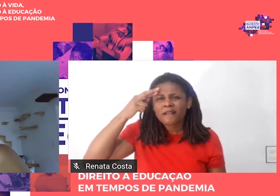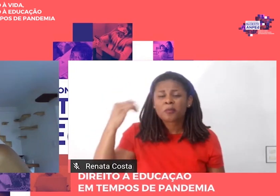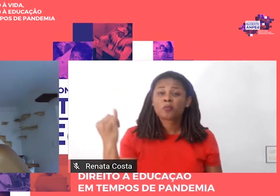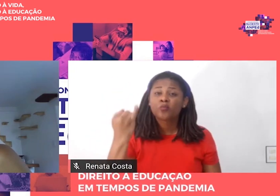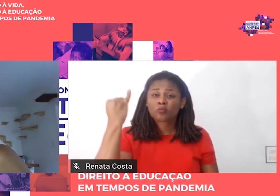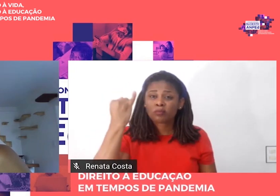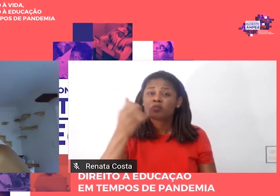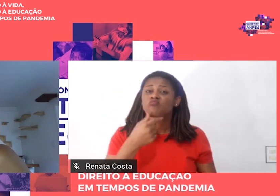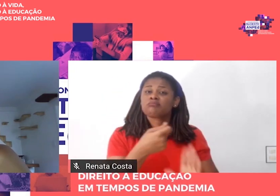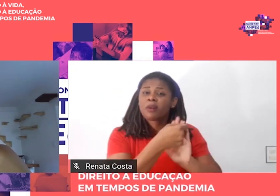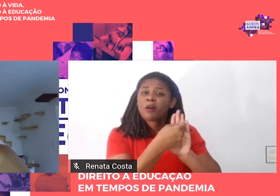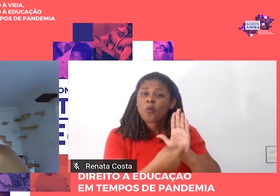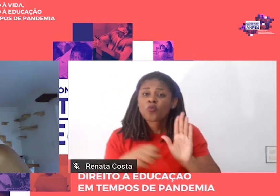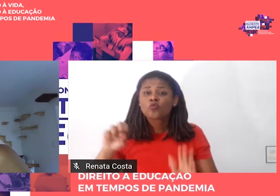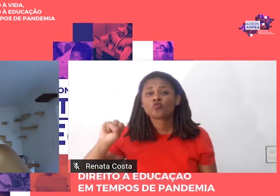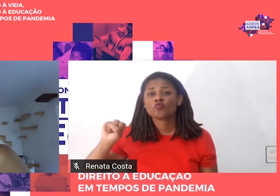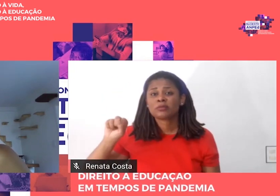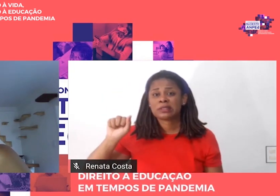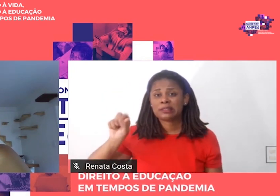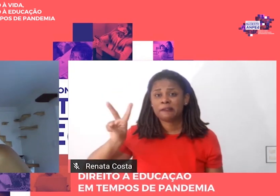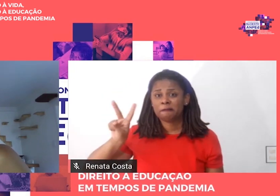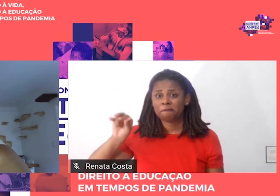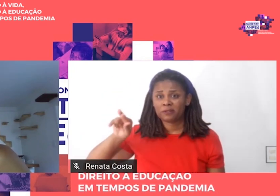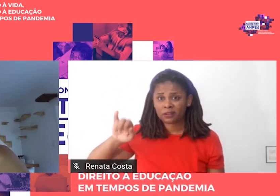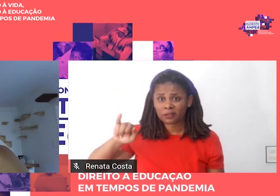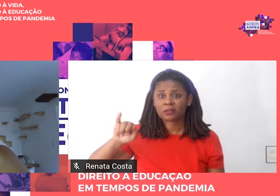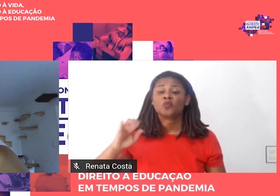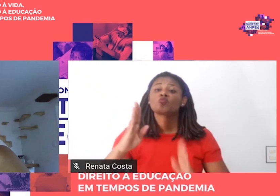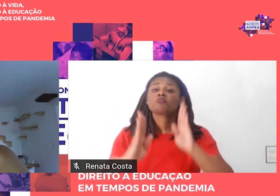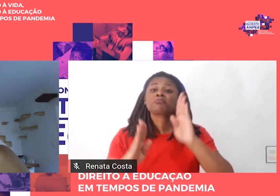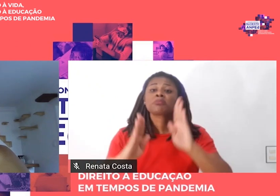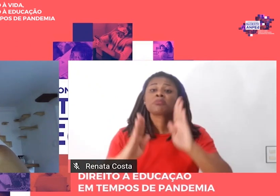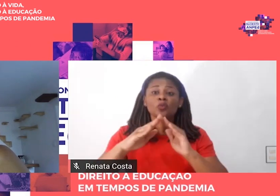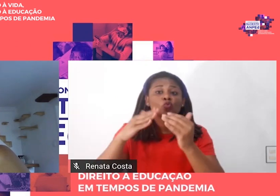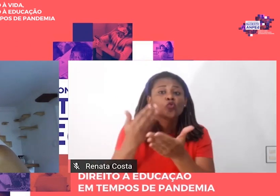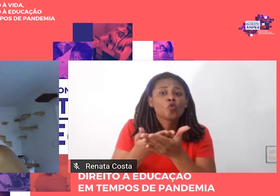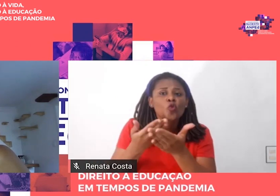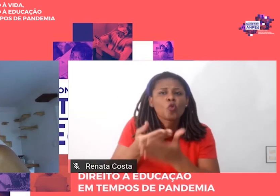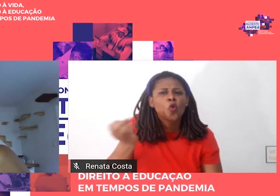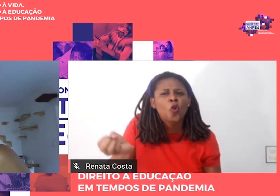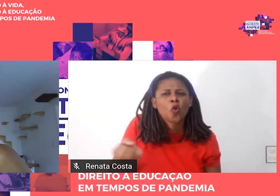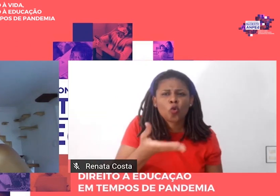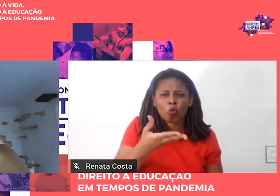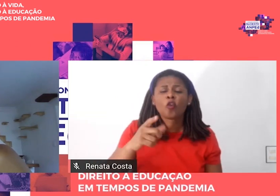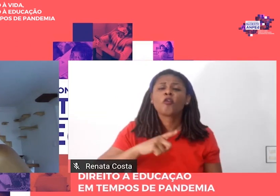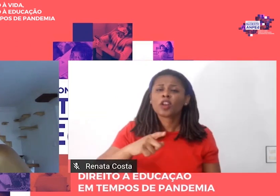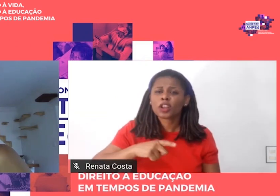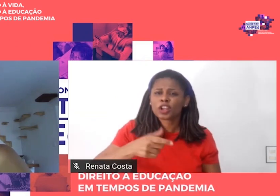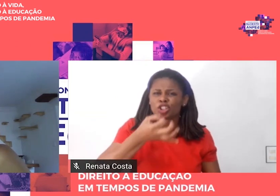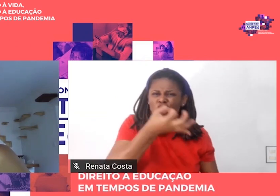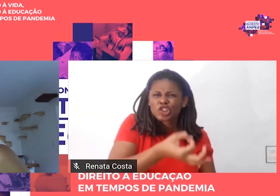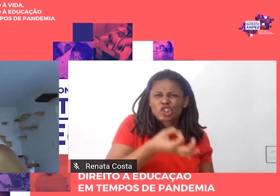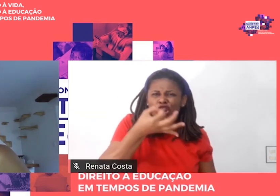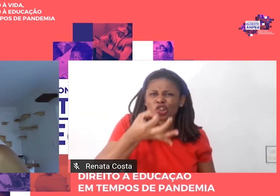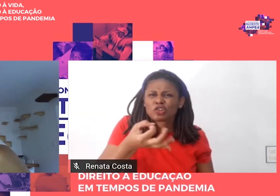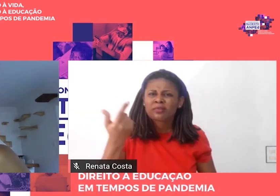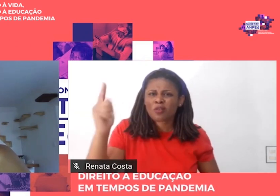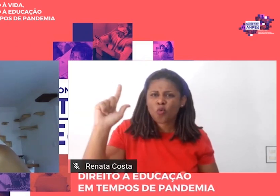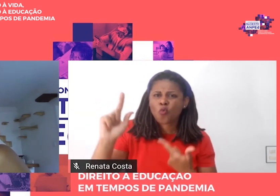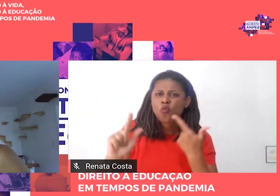a respeito da escola nova, que foram objeto de crítica de outros autores. É um texto